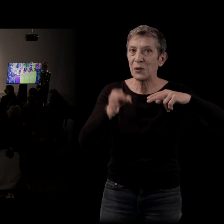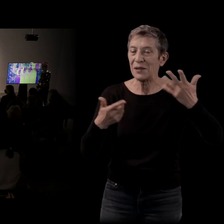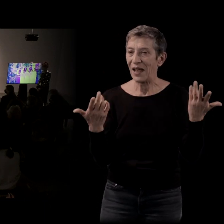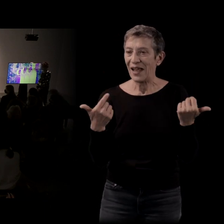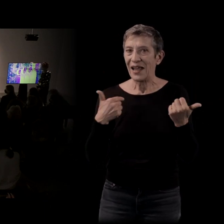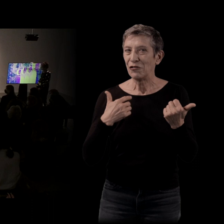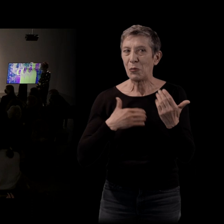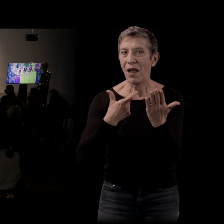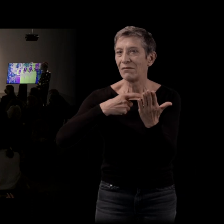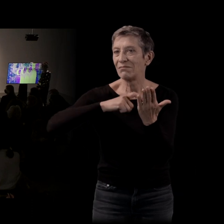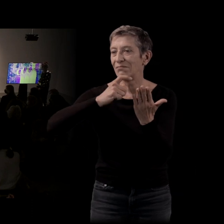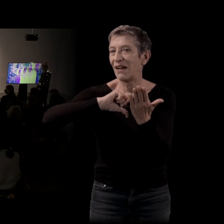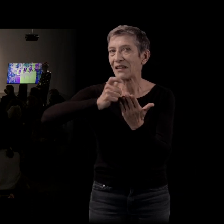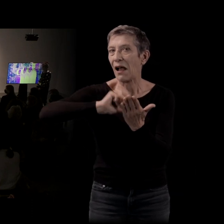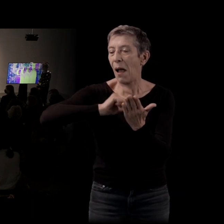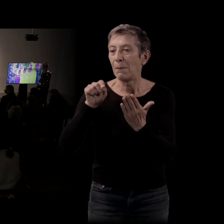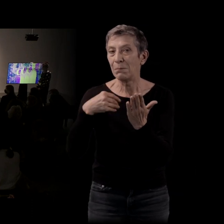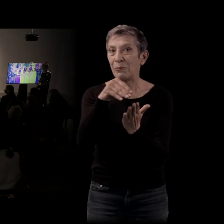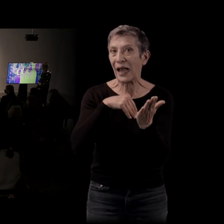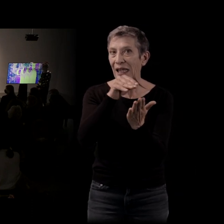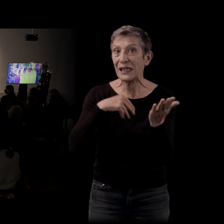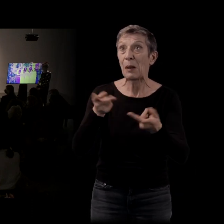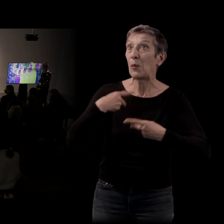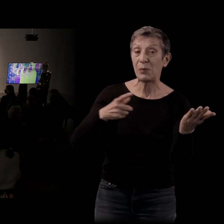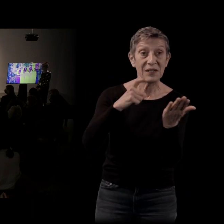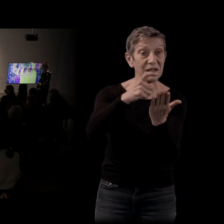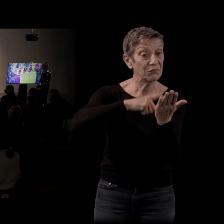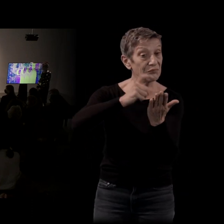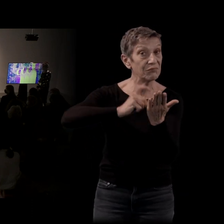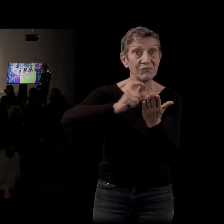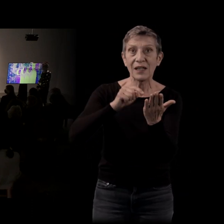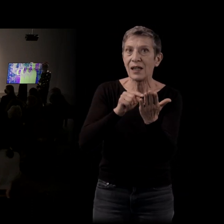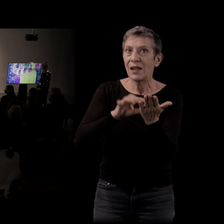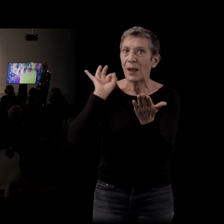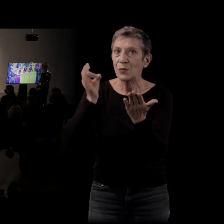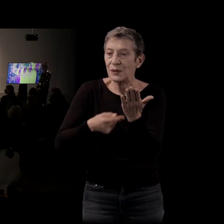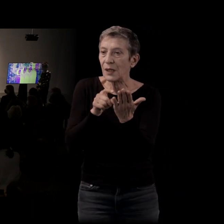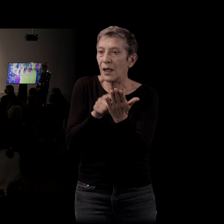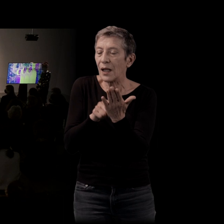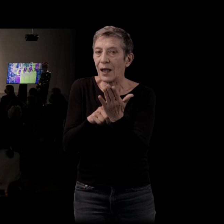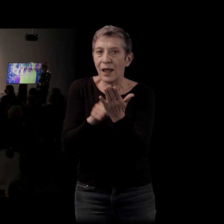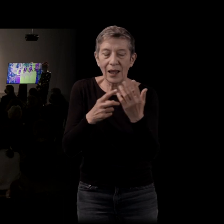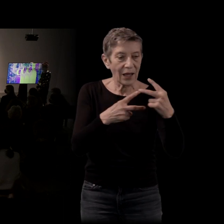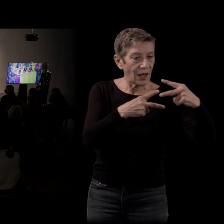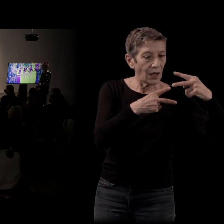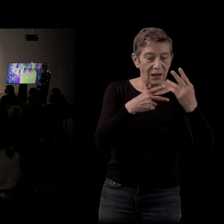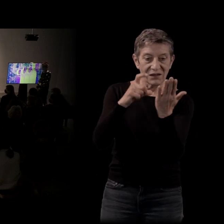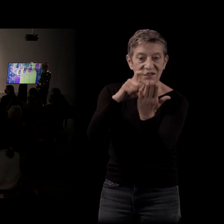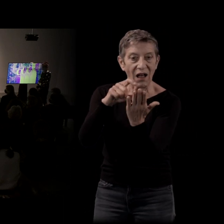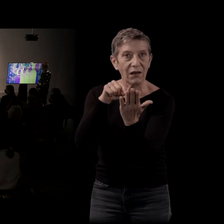et les textes que publiez. Ma question c'est comment on fait coexister ces unités de textes qui ont des ampleurs et qui peuvent presque